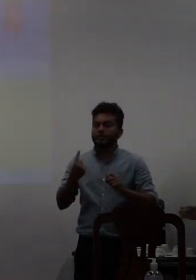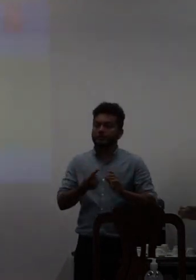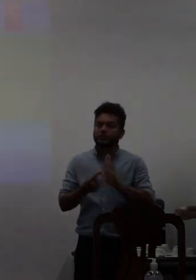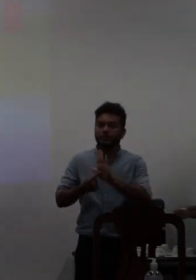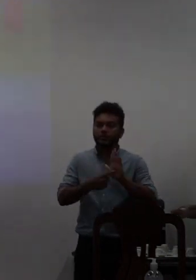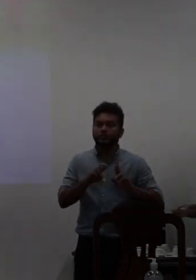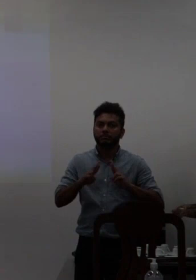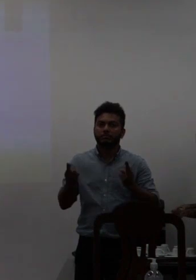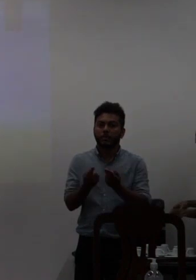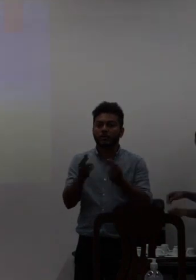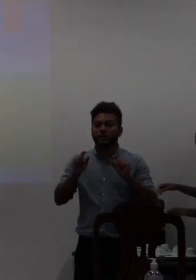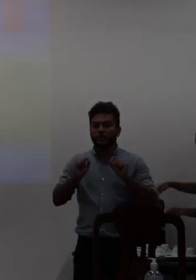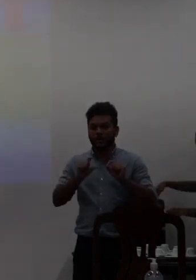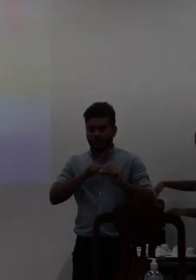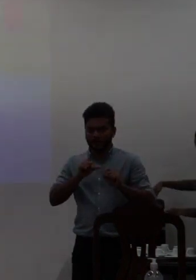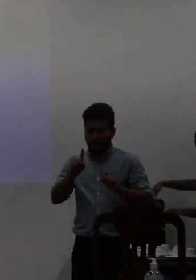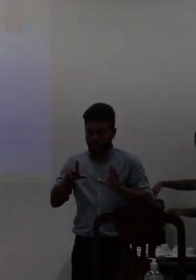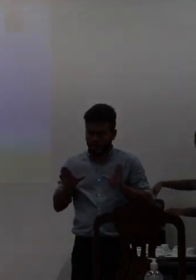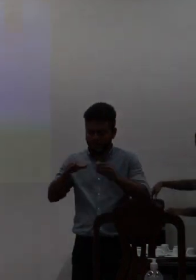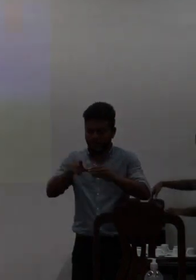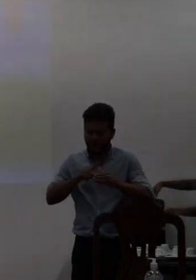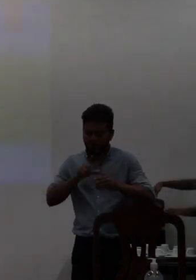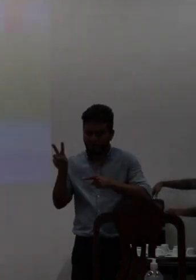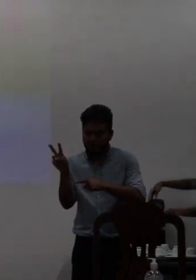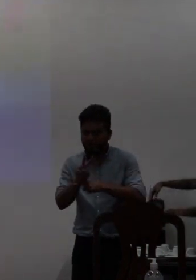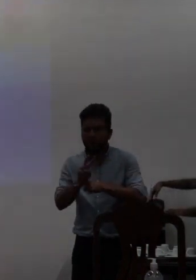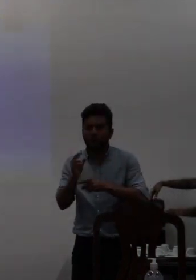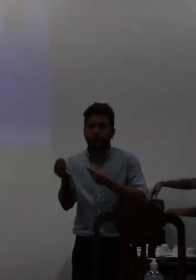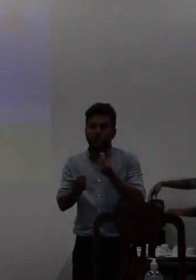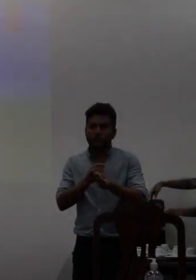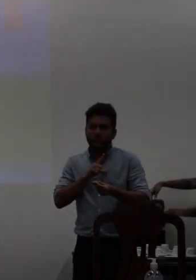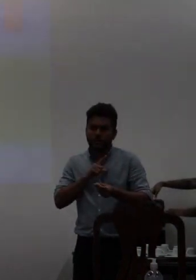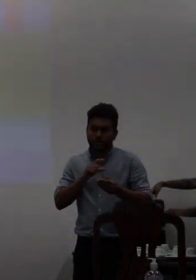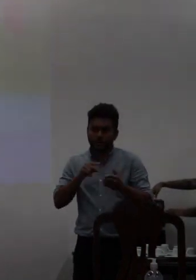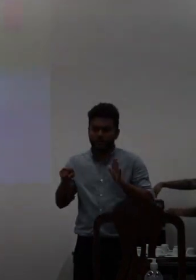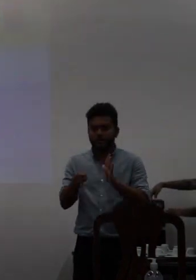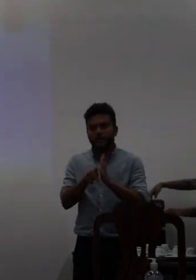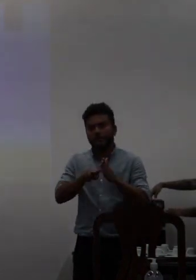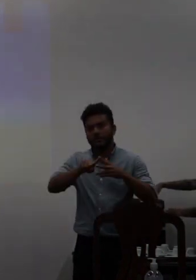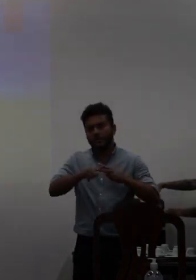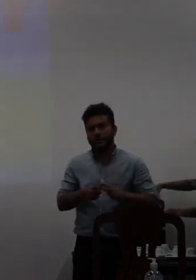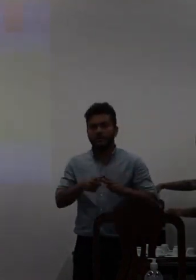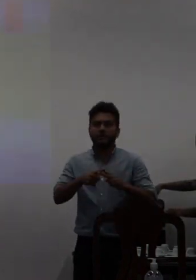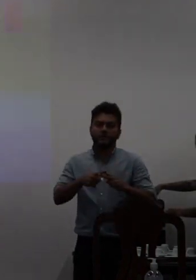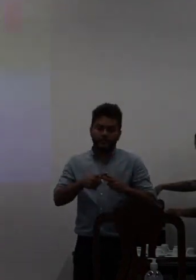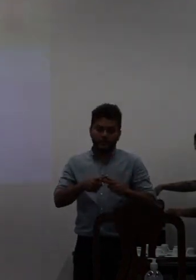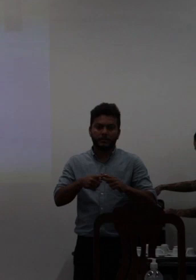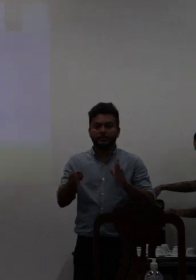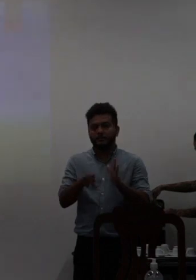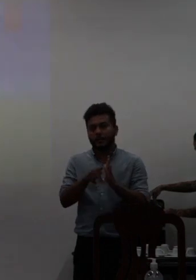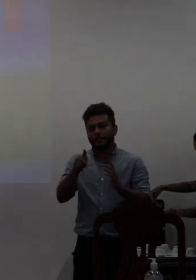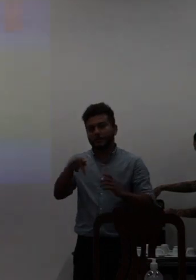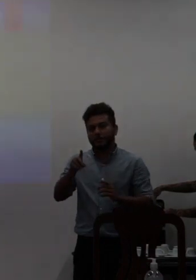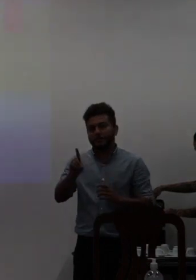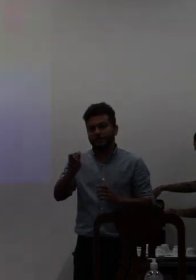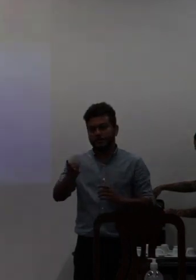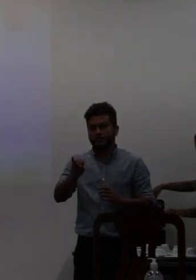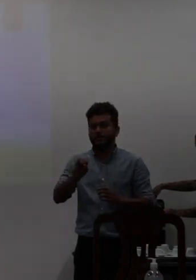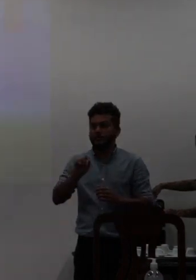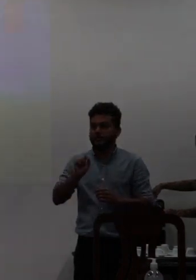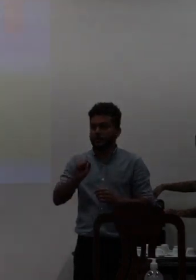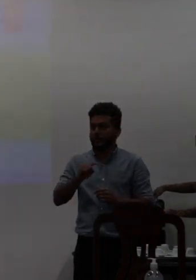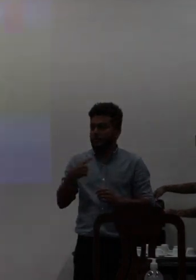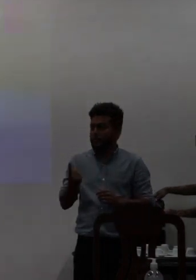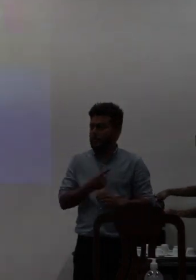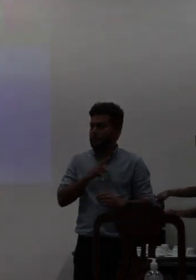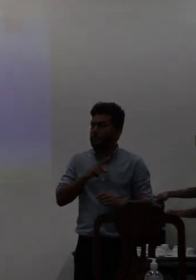reunião a comissão de supervisionamento da revisão do PDI apresentamos essa metodologia recebemos aqui